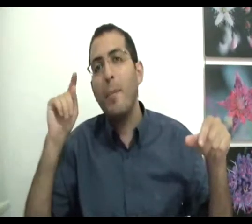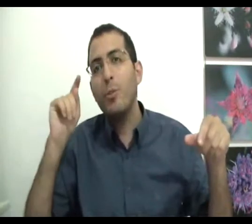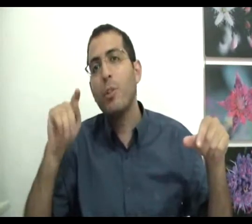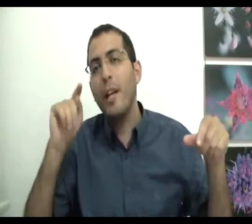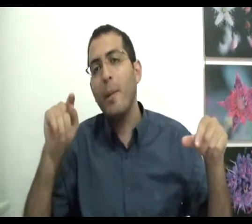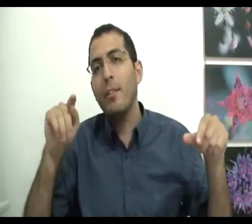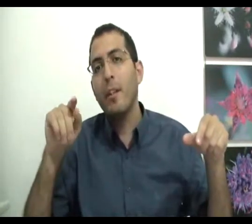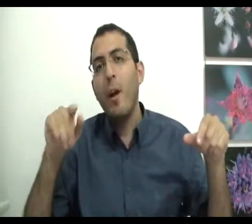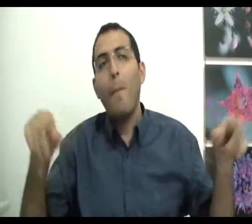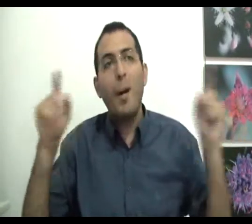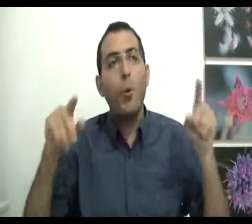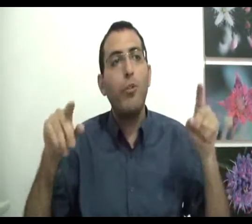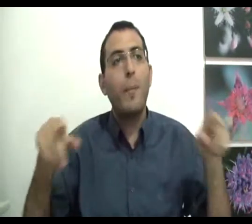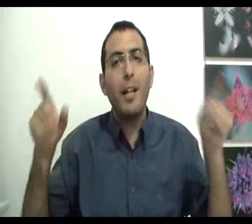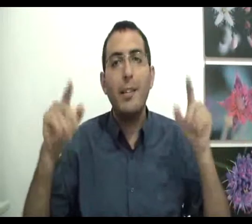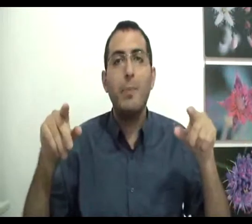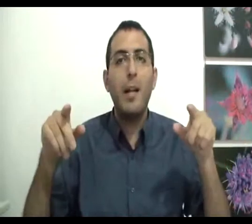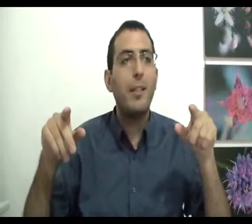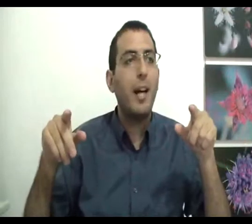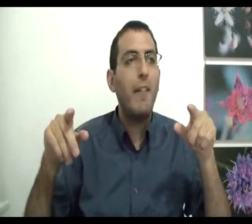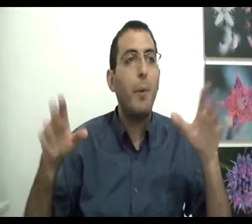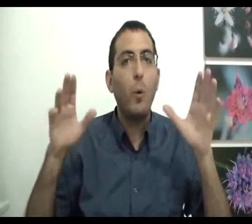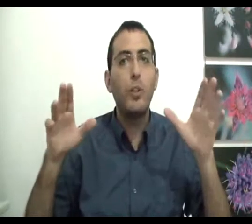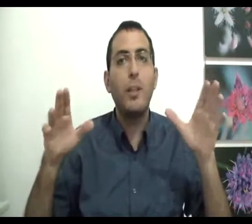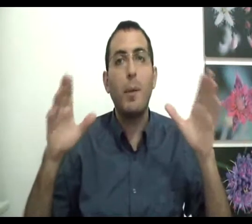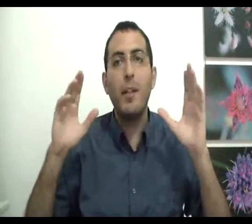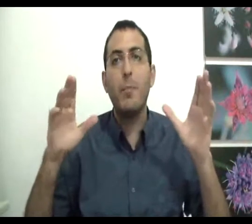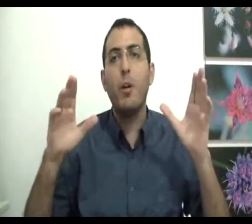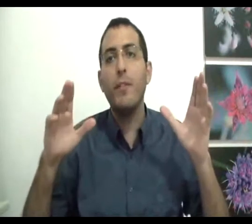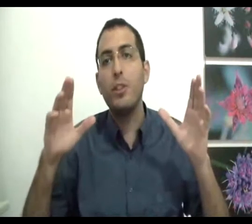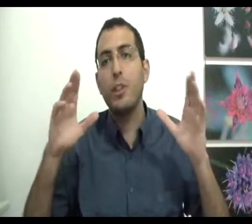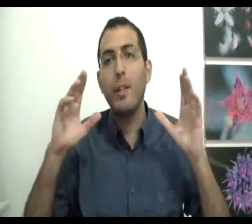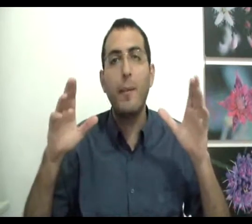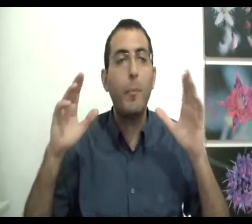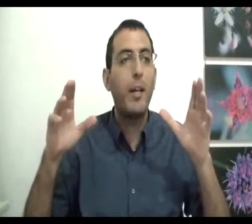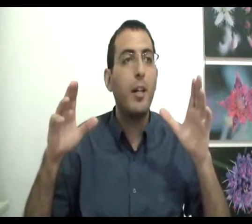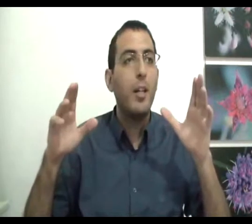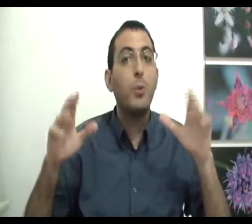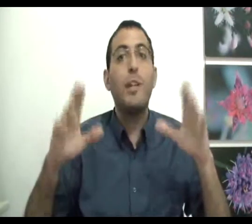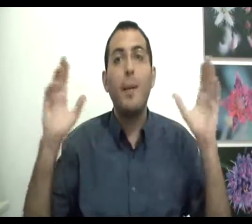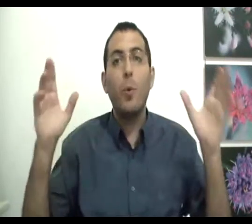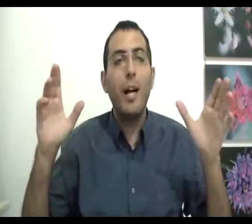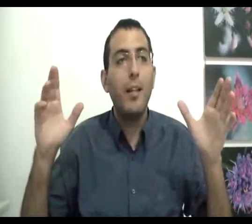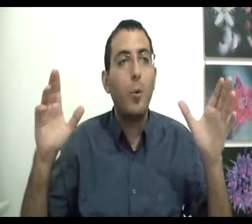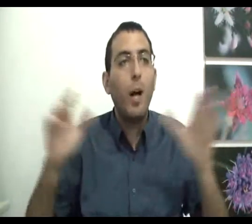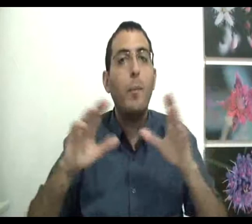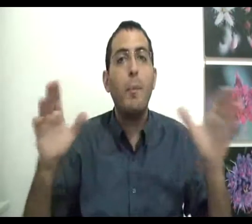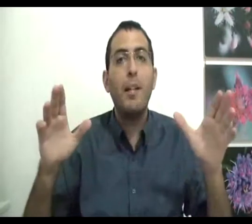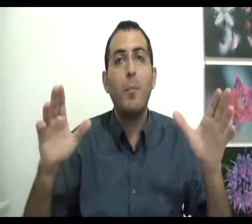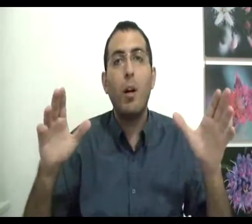המציאות קיימת, ברור שגם אין לך הסבר למה אתה חי, וברור שאתה מלבל את המוח, שבנלם אומר שהוא יודע למה הוא חי, ורק הוא מלבל את המוח